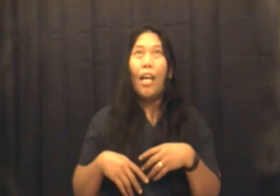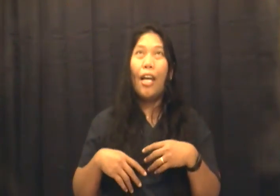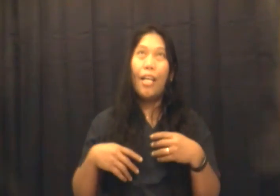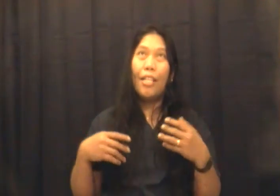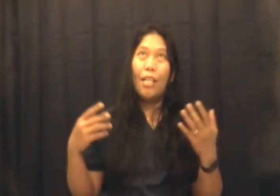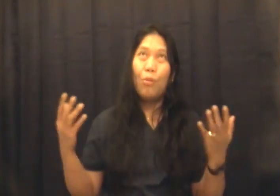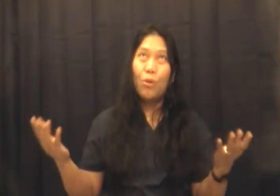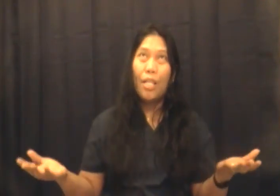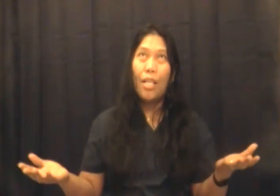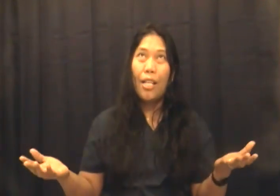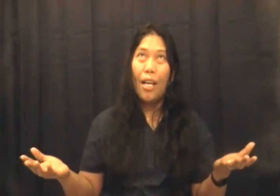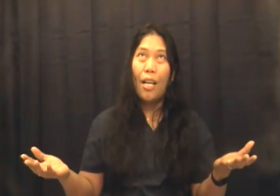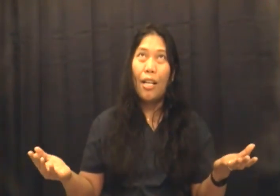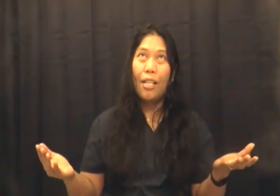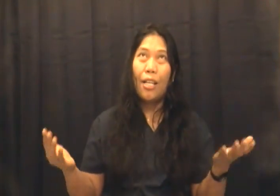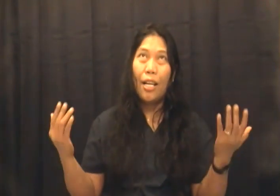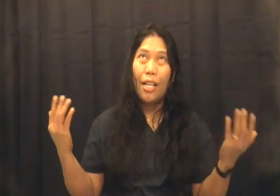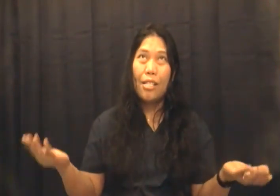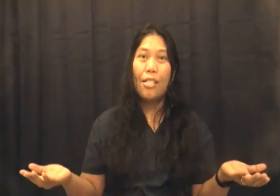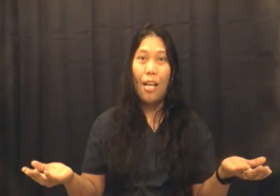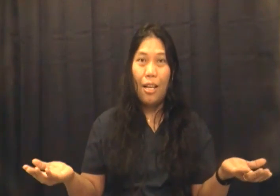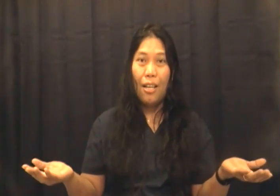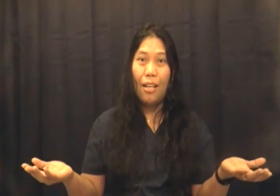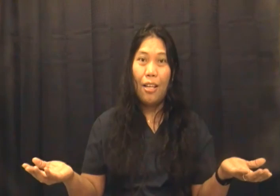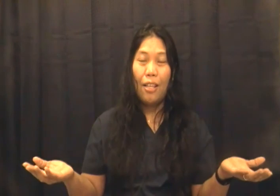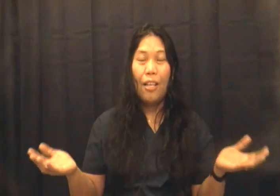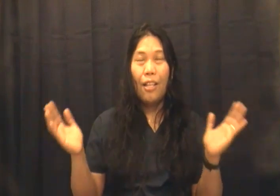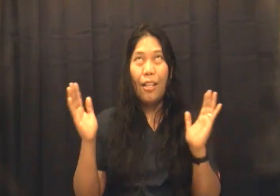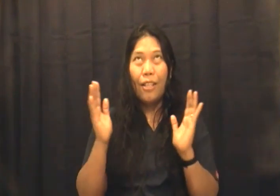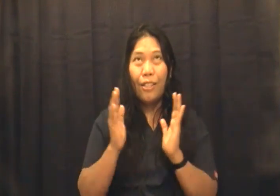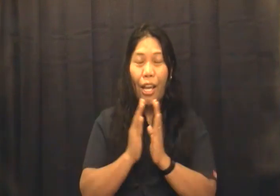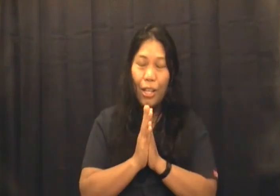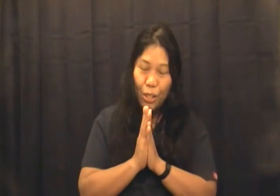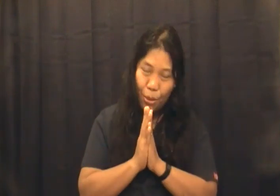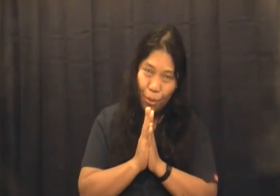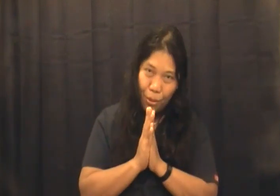Ay, nalimutan na niya Nananganak siya Thank you